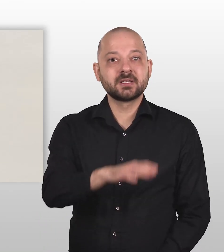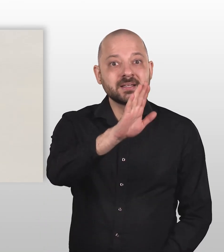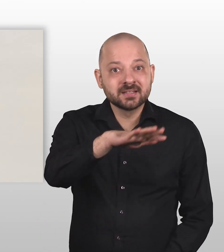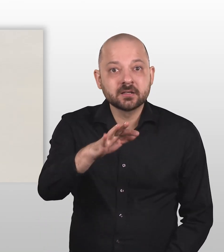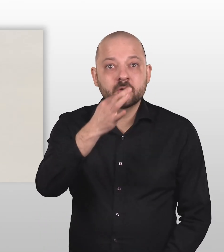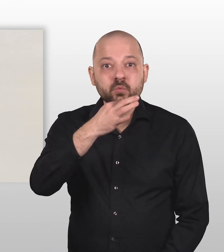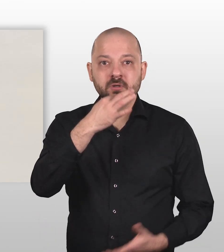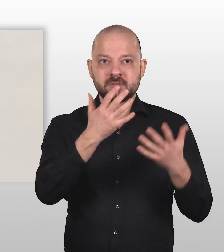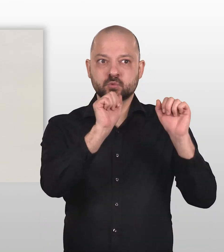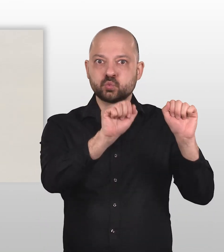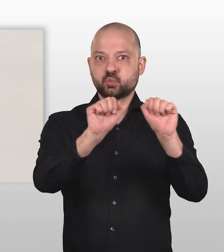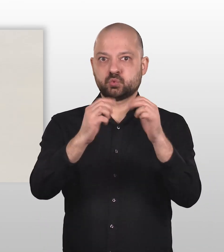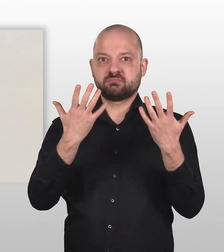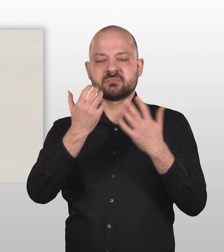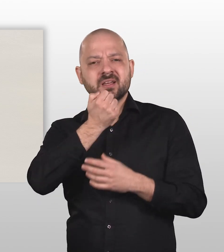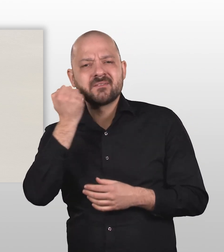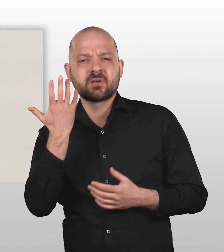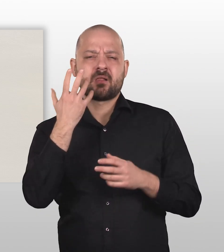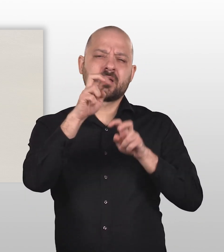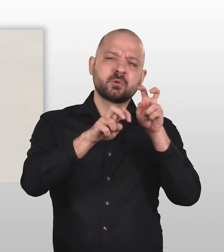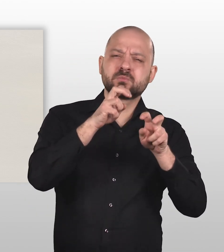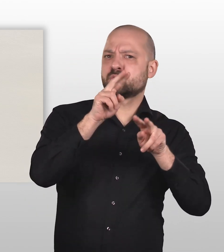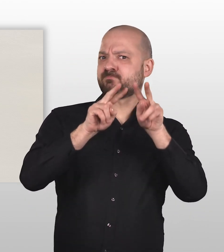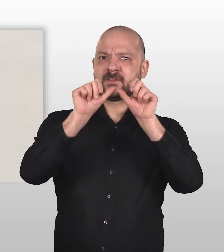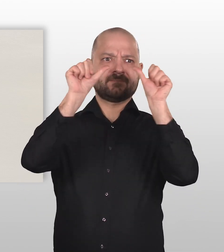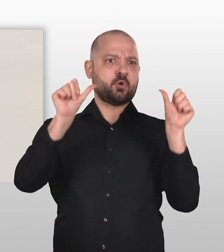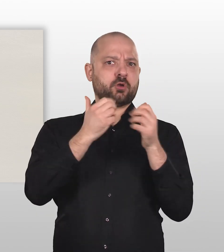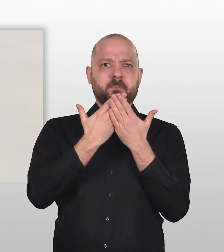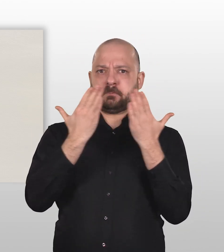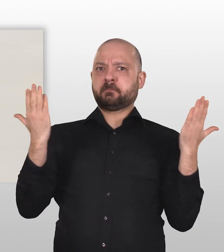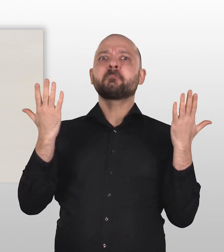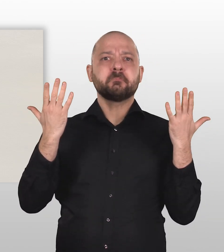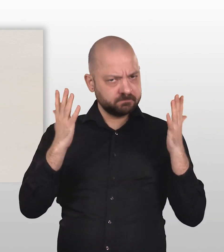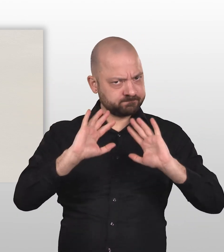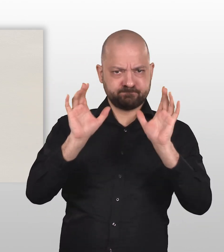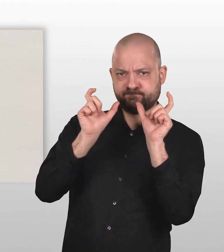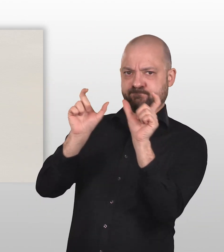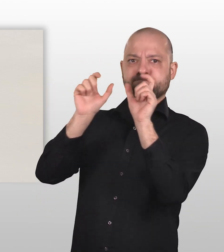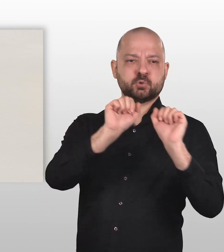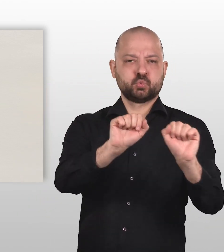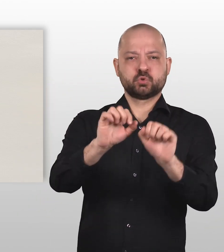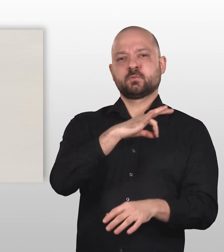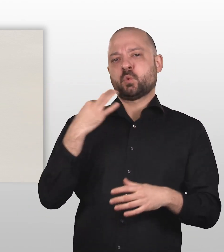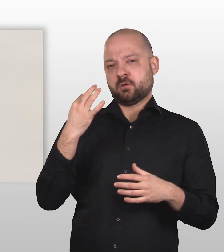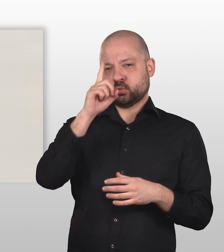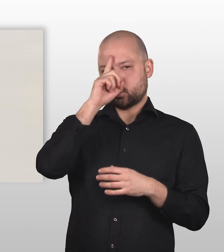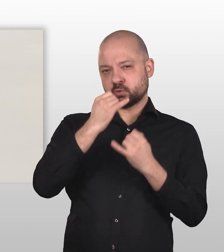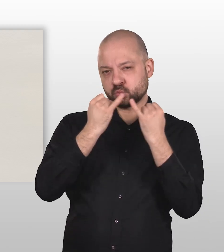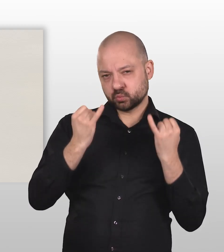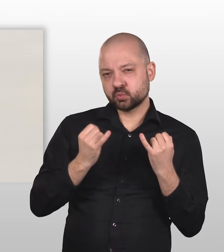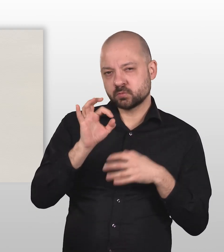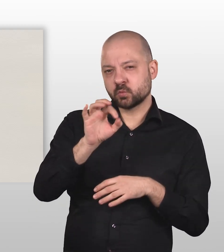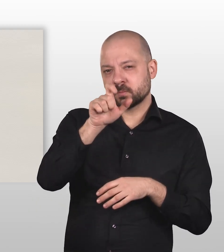Der Schutz von Kindern und Jugendlichen vor jeglicher Form von Gewalt und Ausbeutung ist für das Deutsche Institut für Menschenrechte